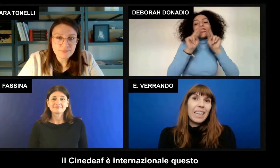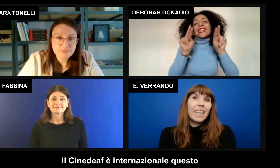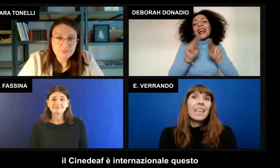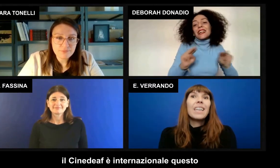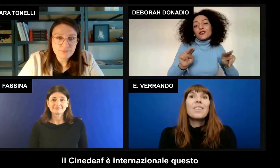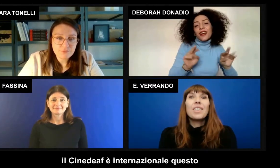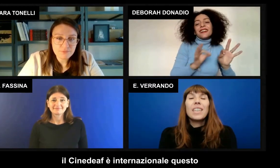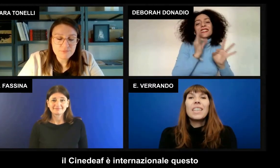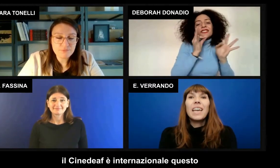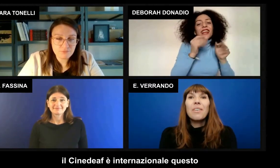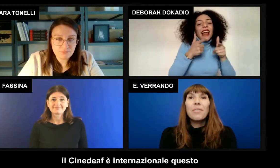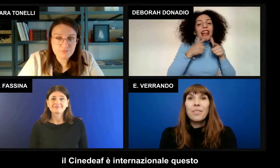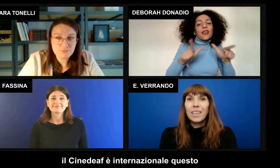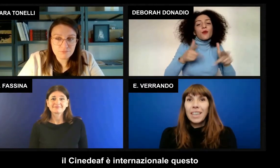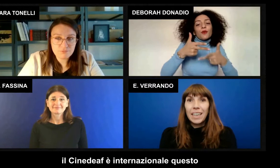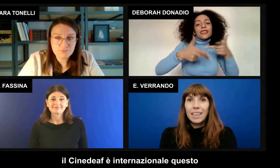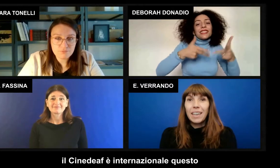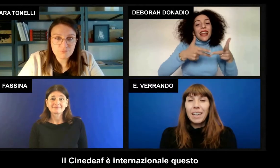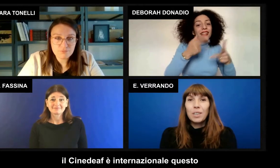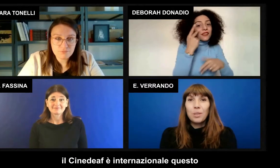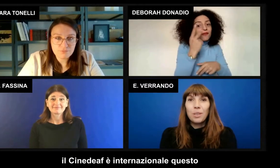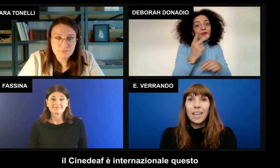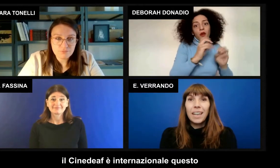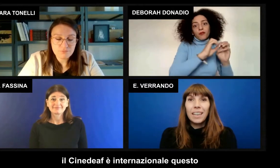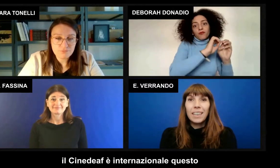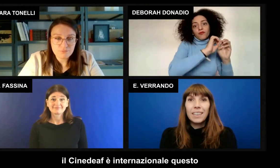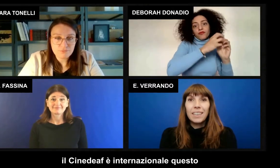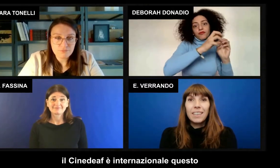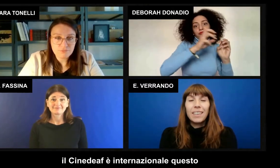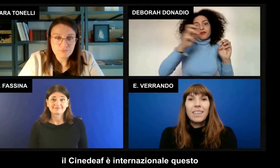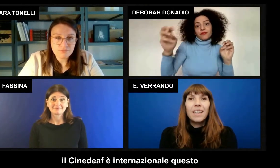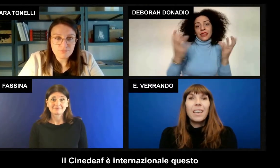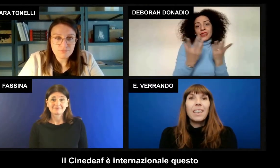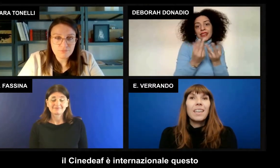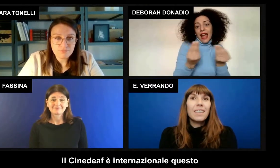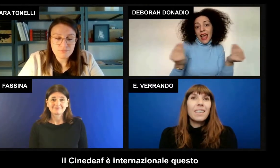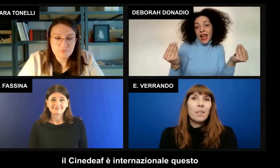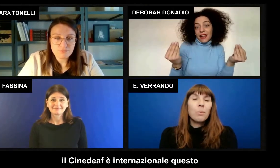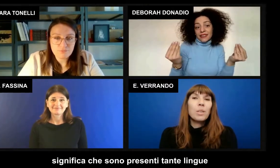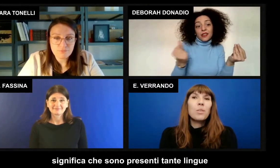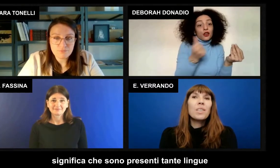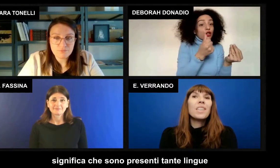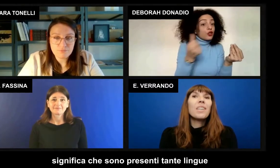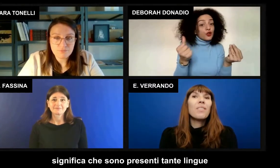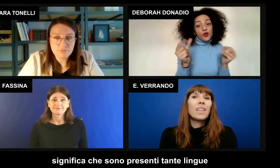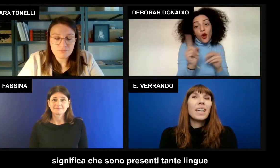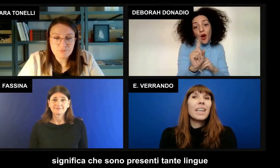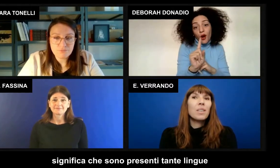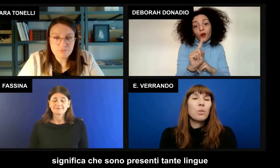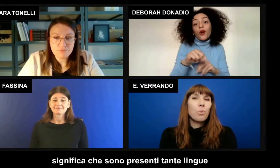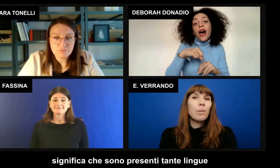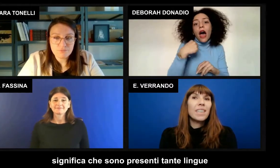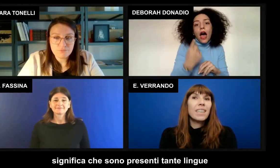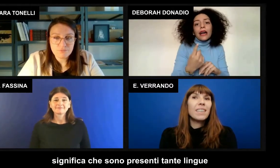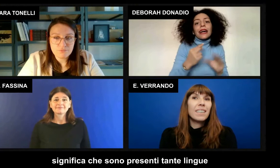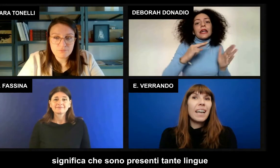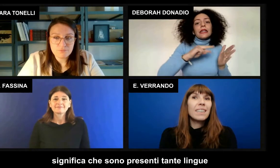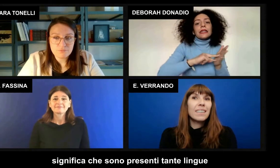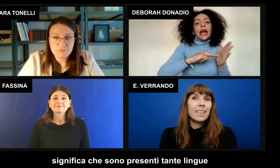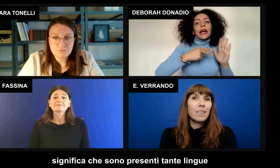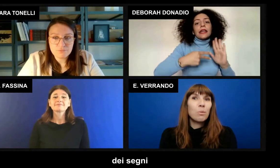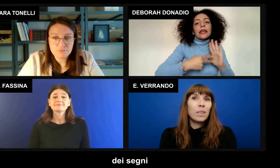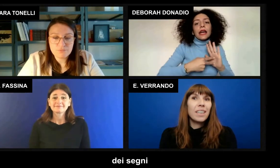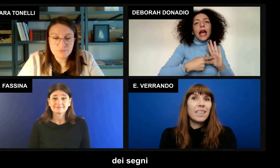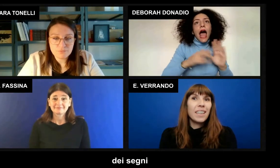Il Cinedef è internazionale. Questo significa che sono presenti